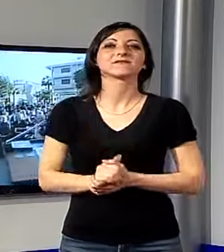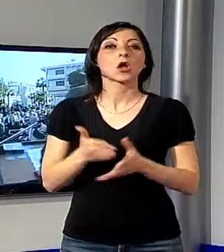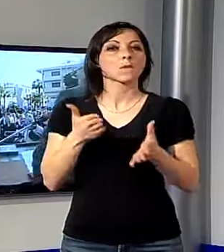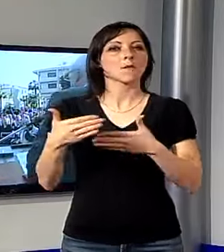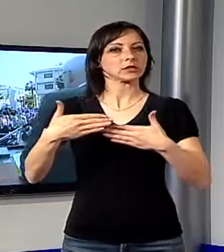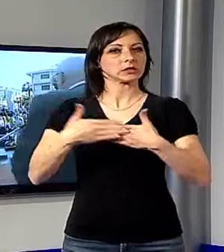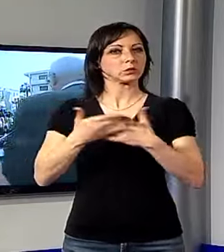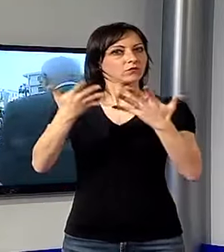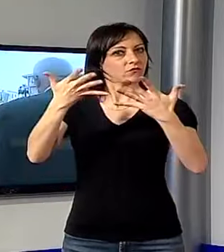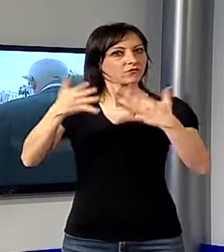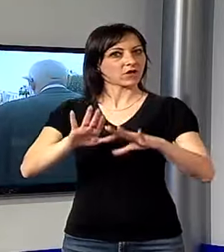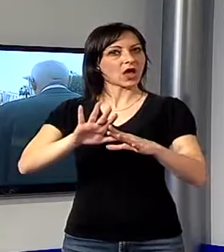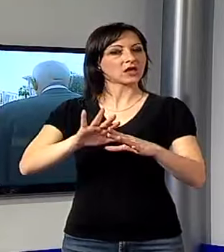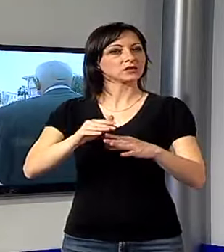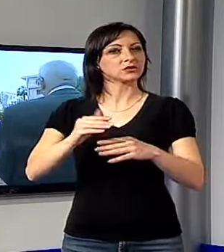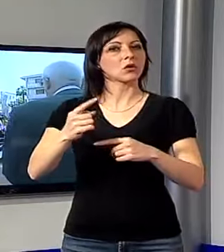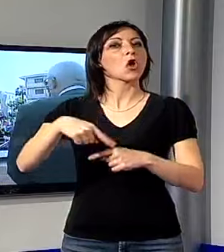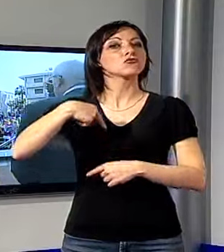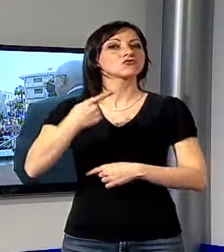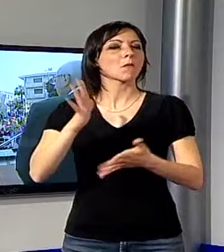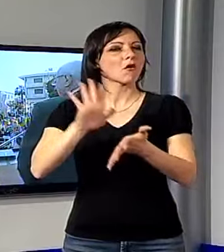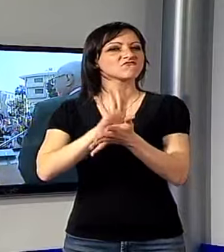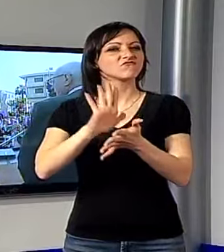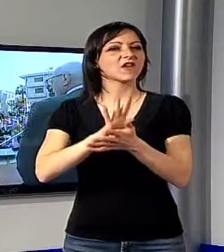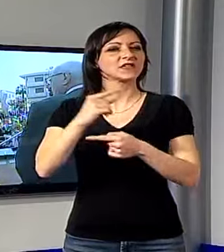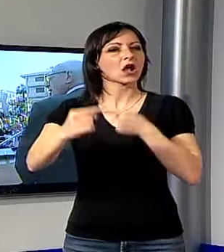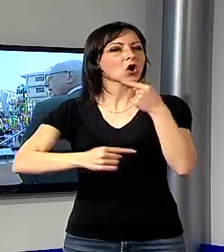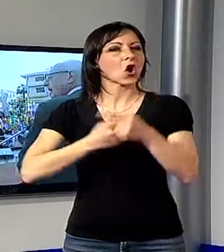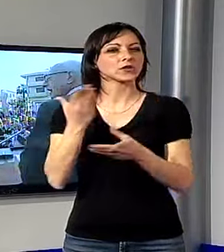istituzionali spazia la festa che proseguirà per tutta la sera.